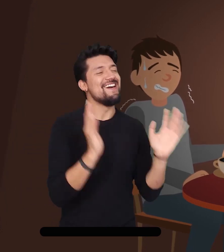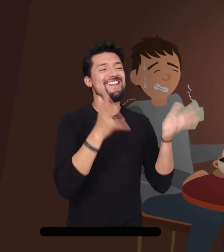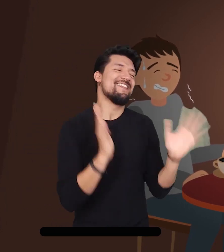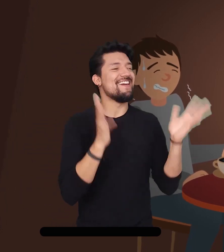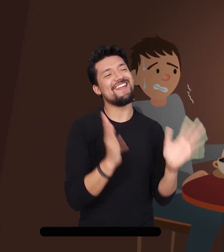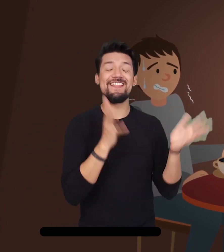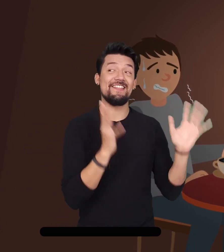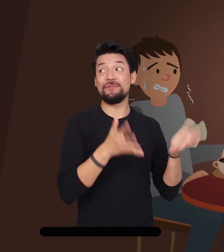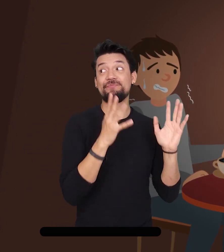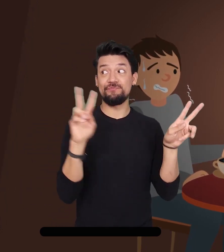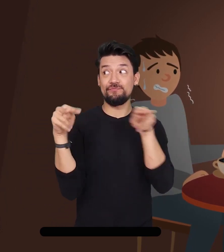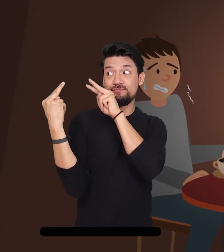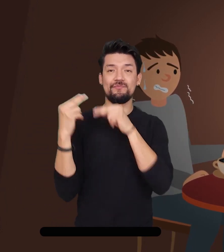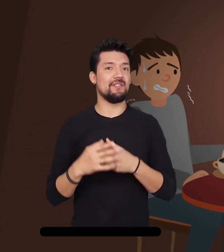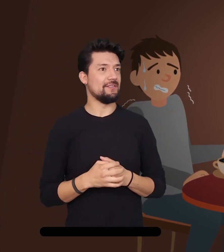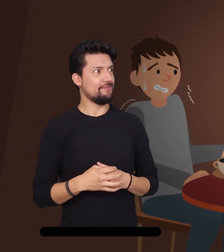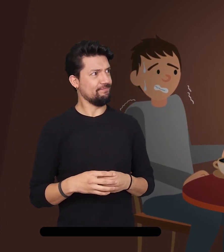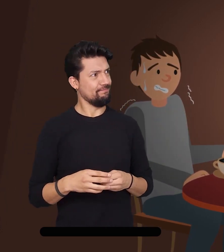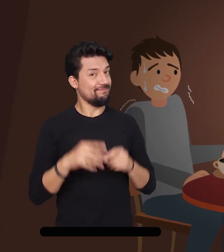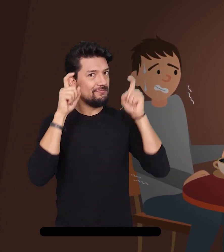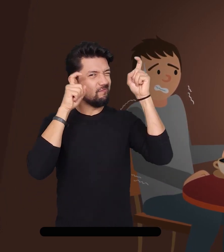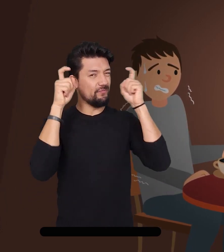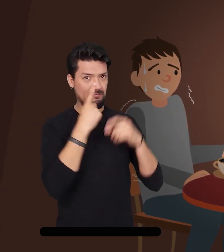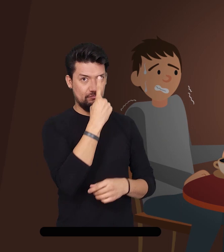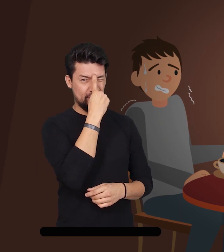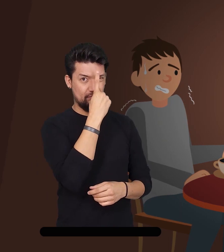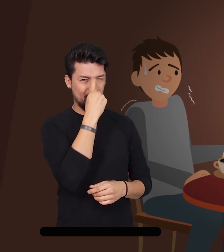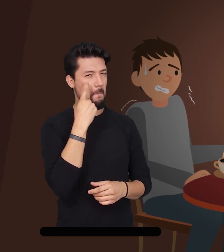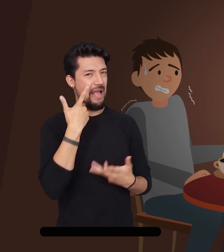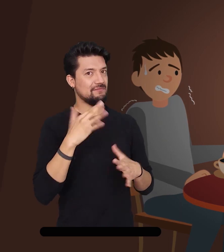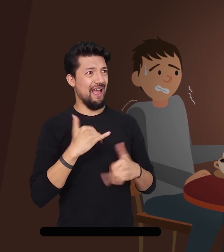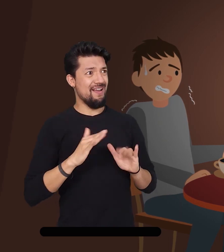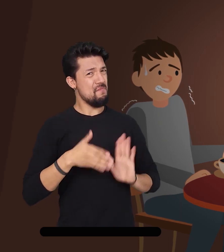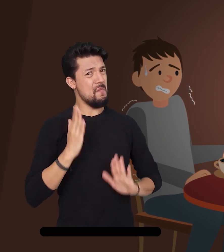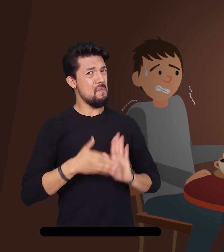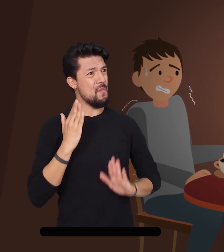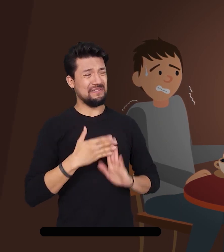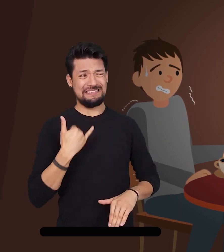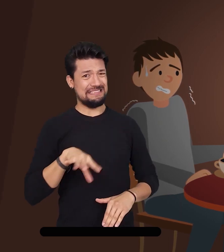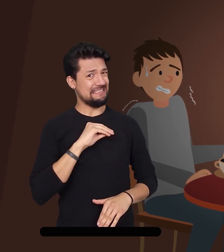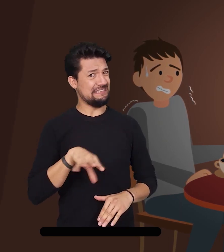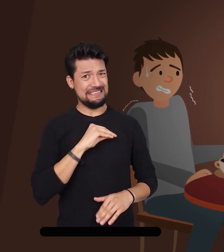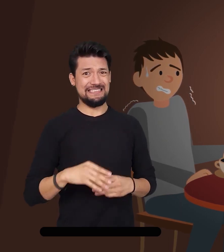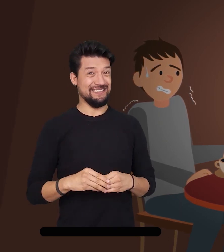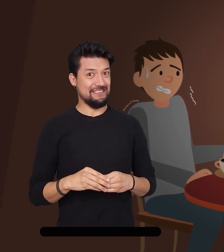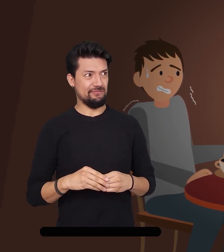Después, Hugo lo miró y Josué le hizo un gesto con la cara como queriéndole decir, ¡Vámonos,